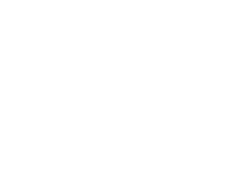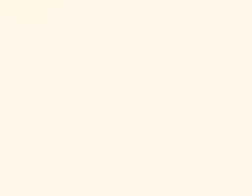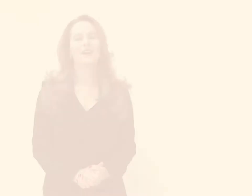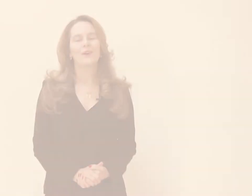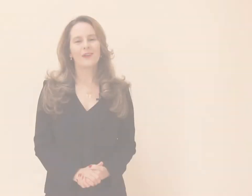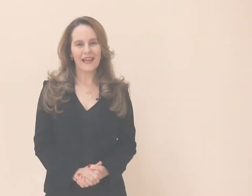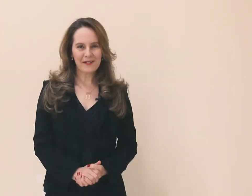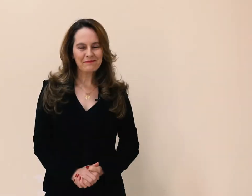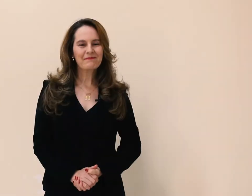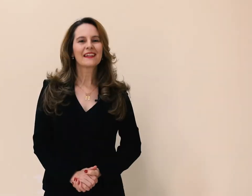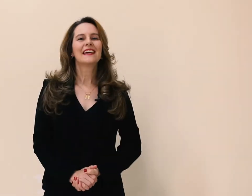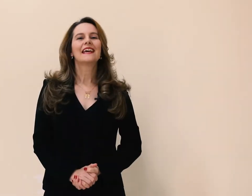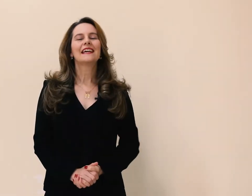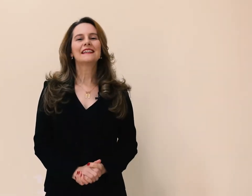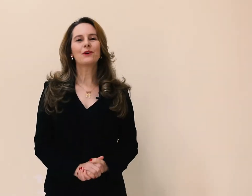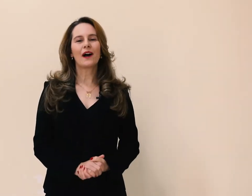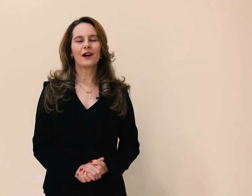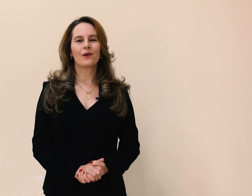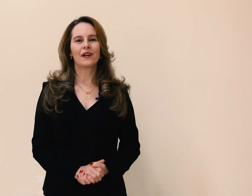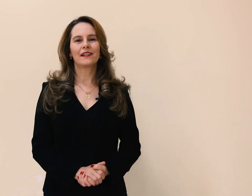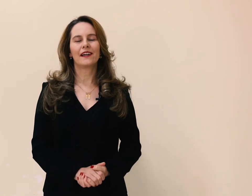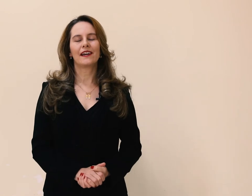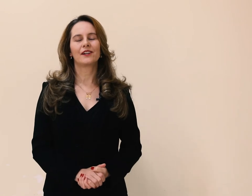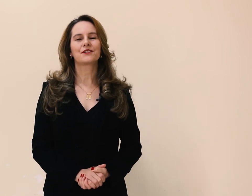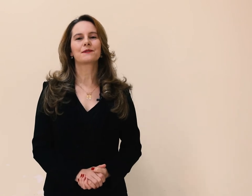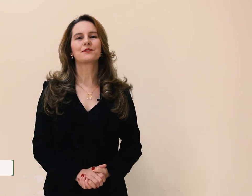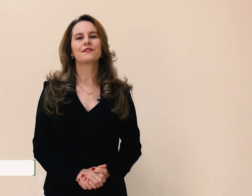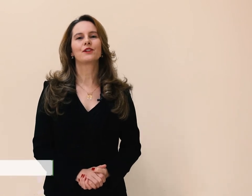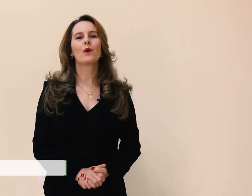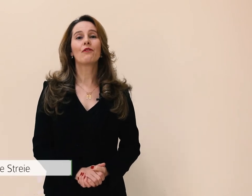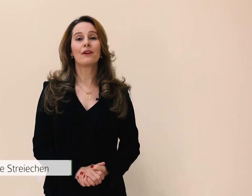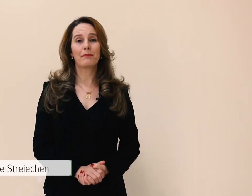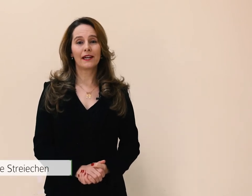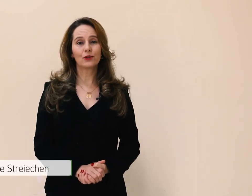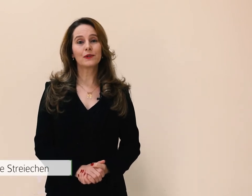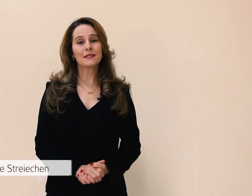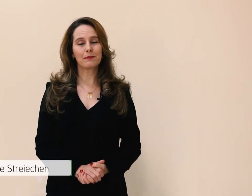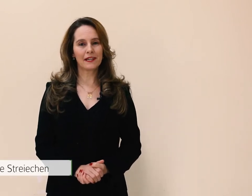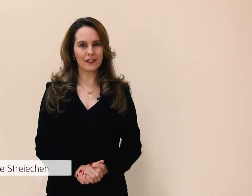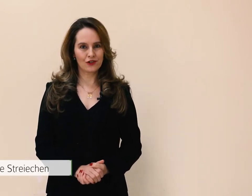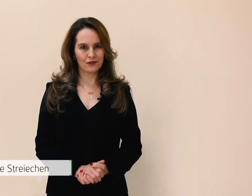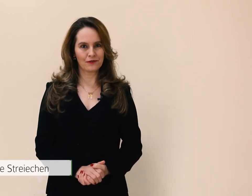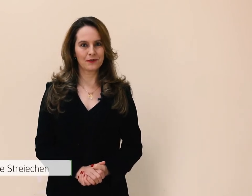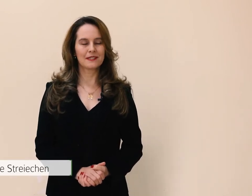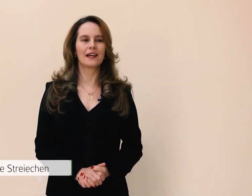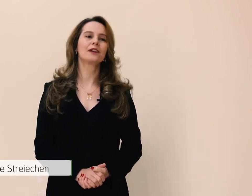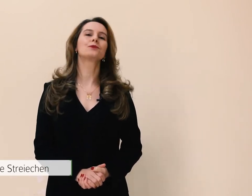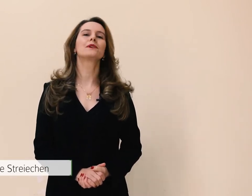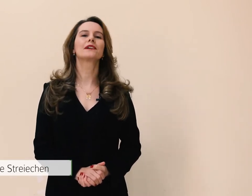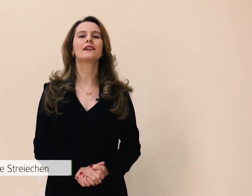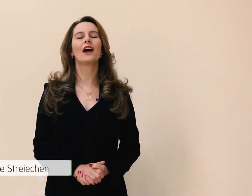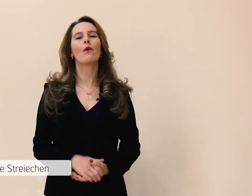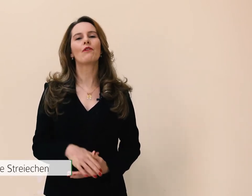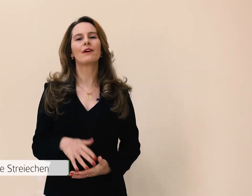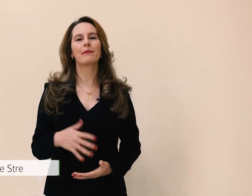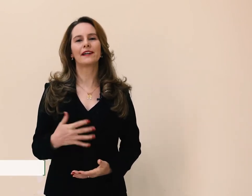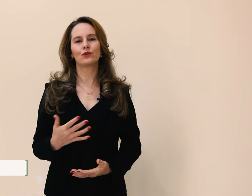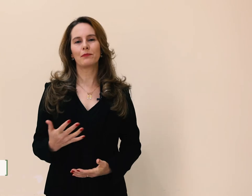Olá, então agora nós vamos ver o alfabeto explicativo, certo? Que é o alfabeto